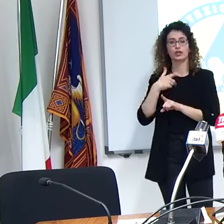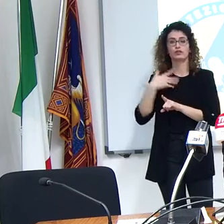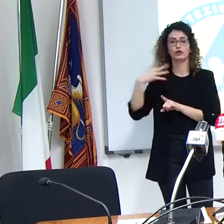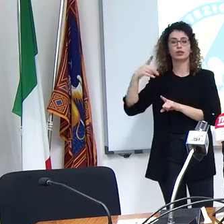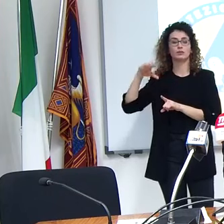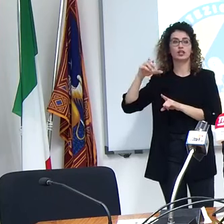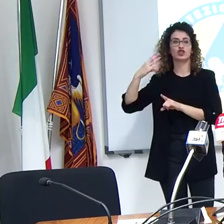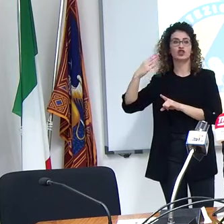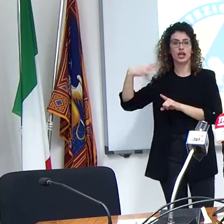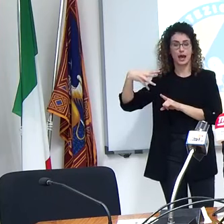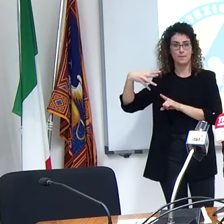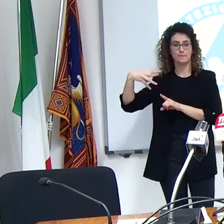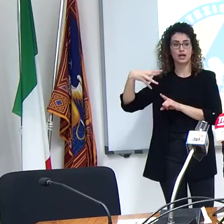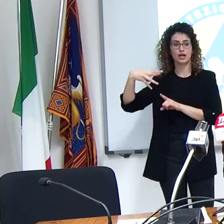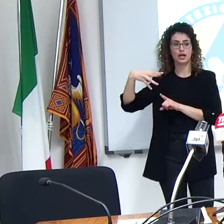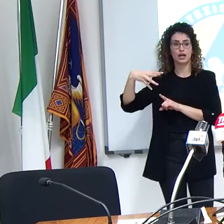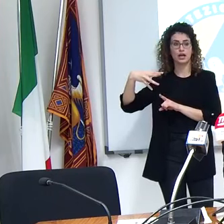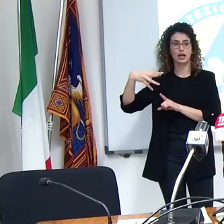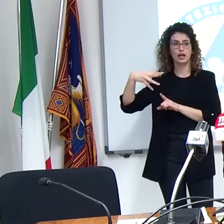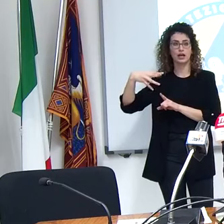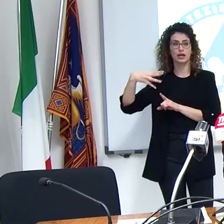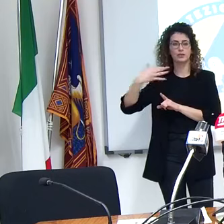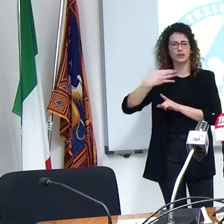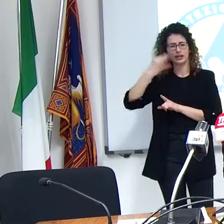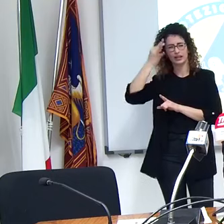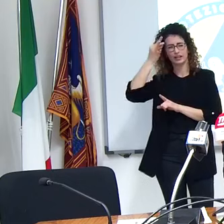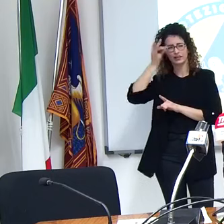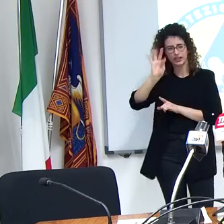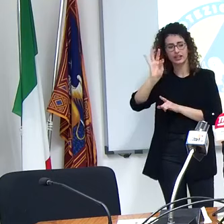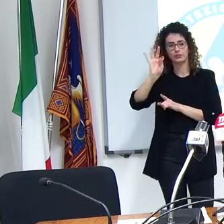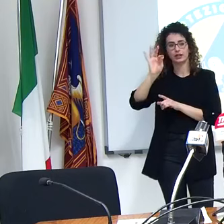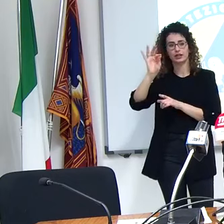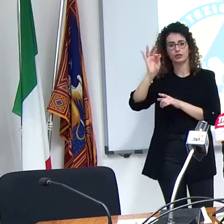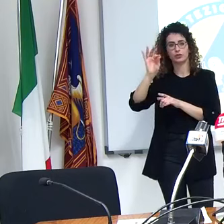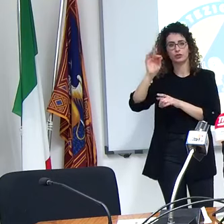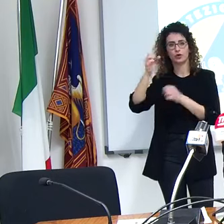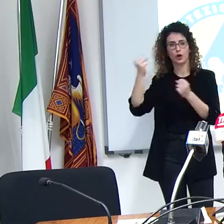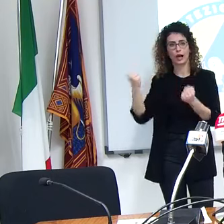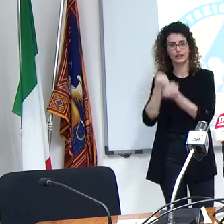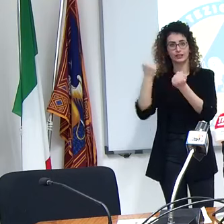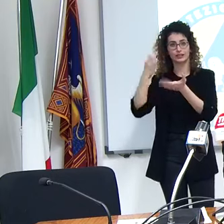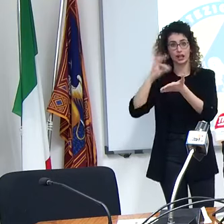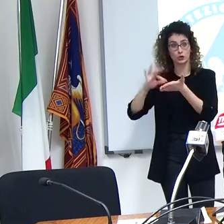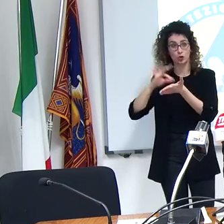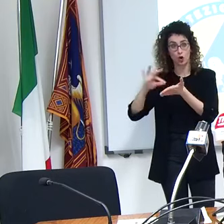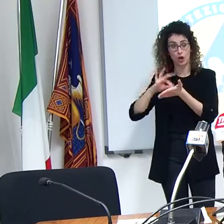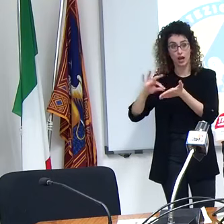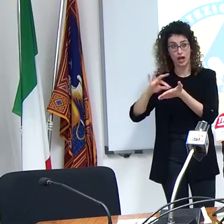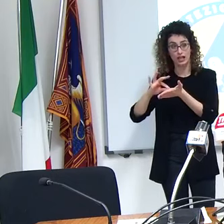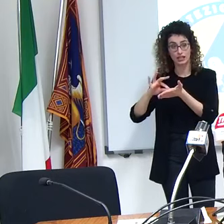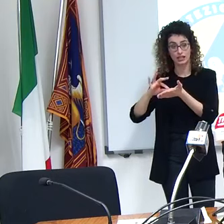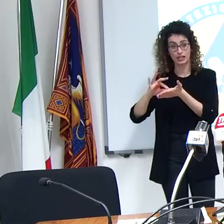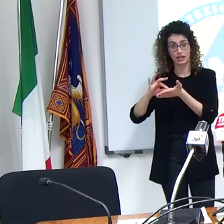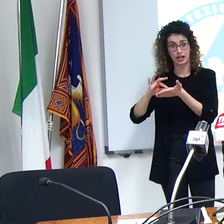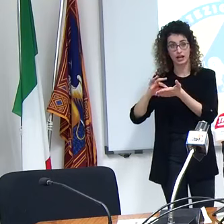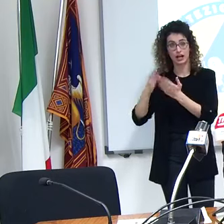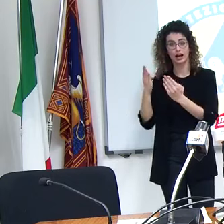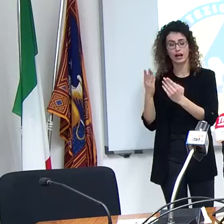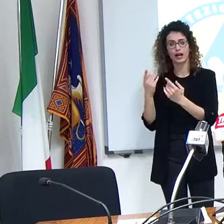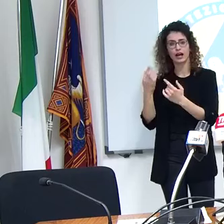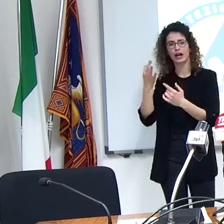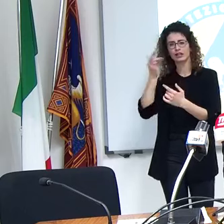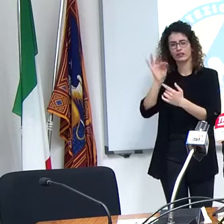abbiano trattato la tematica dell'attività scolastica in relazione a quel parametro anche